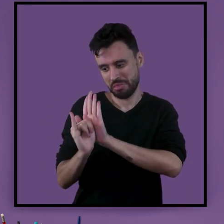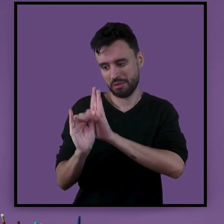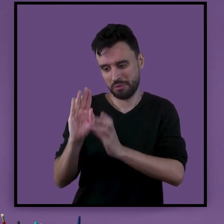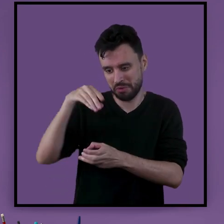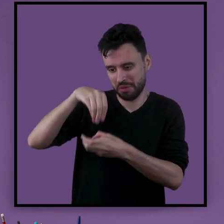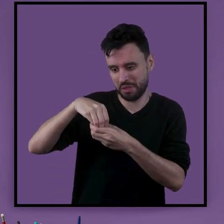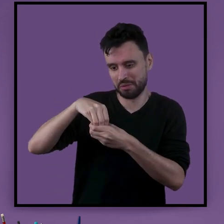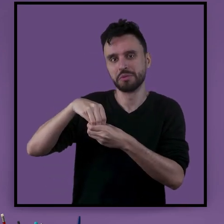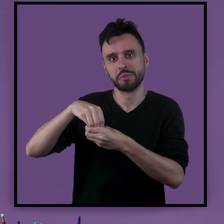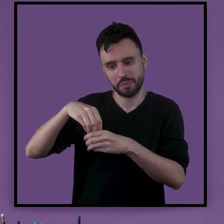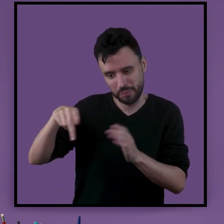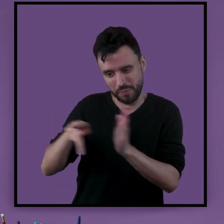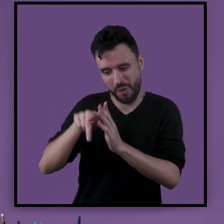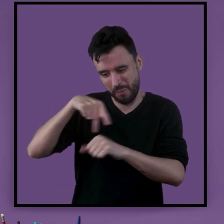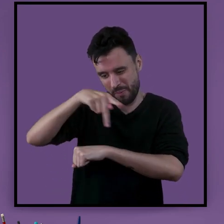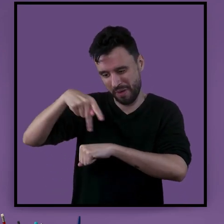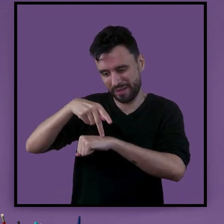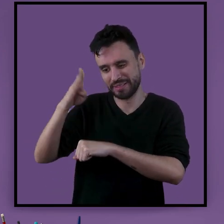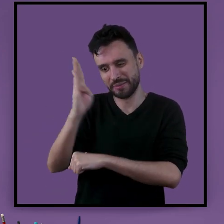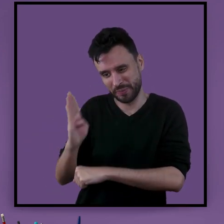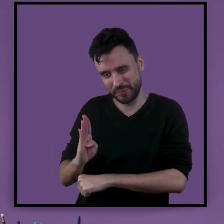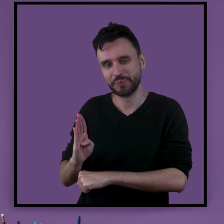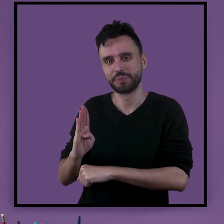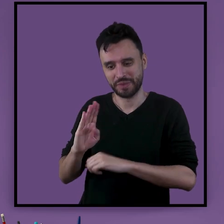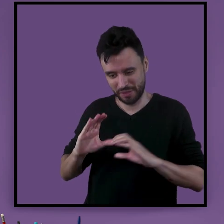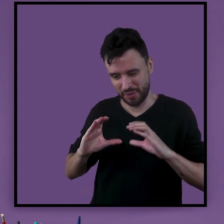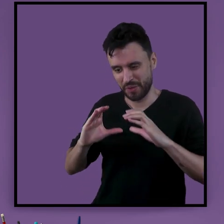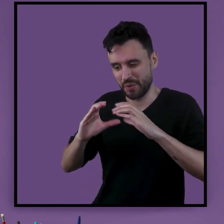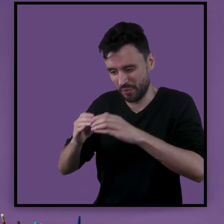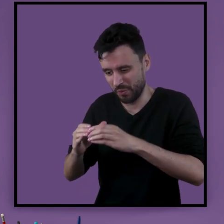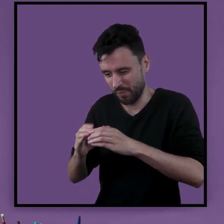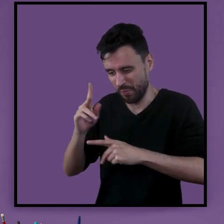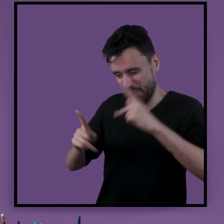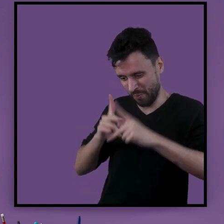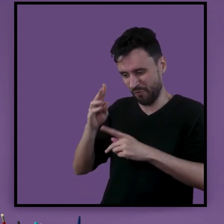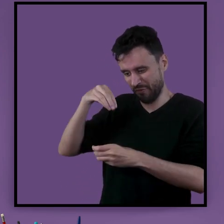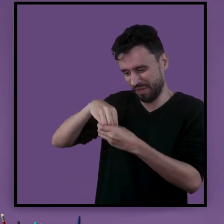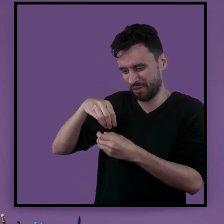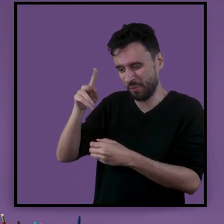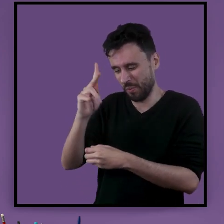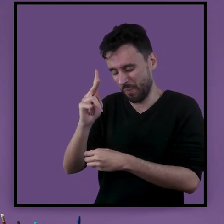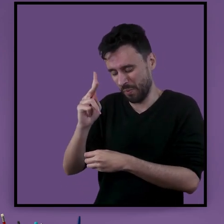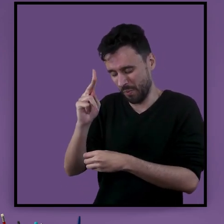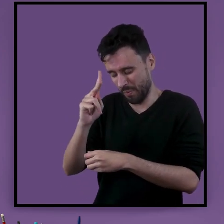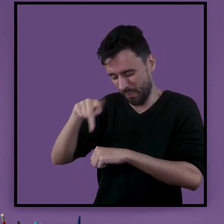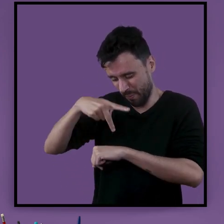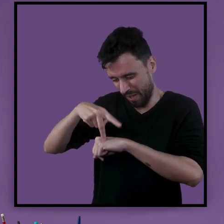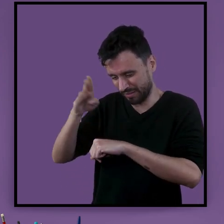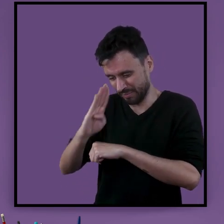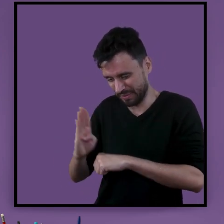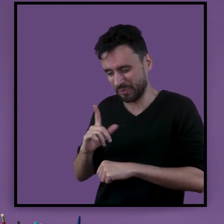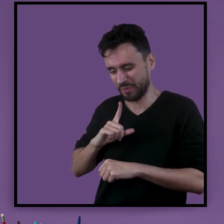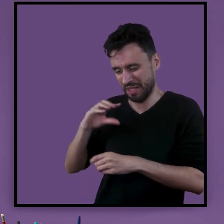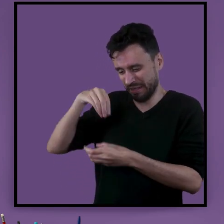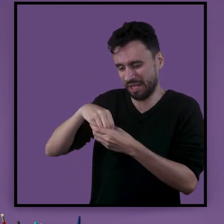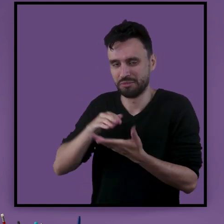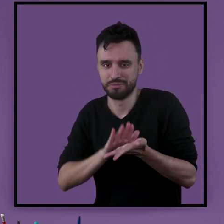claro que é uma marca e uma identidade brasileira. Nós brasileiros temos, sim, essas